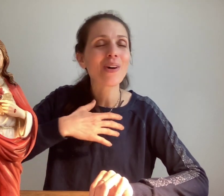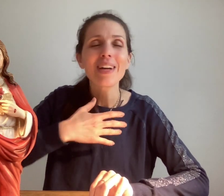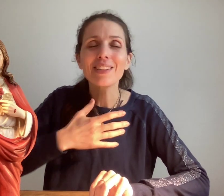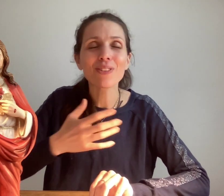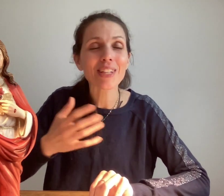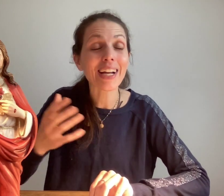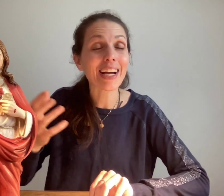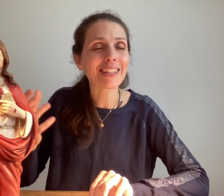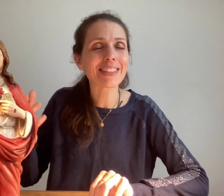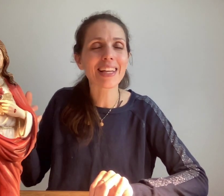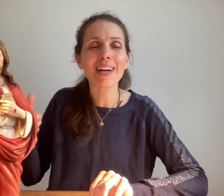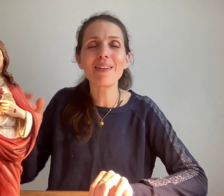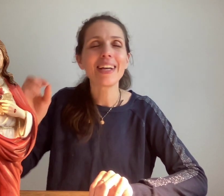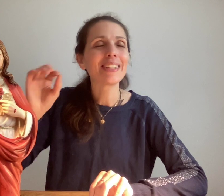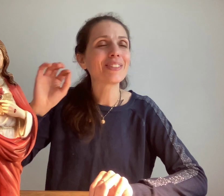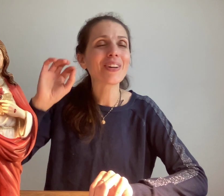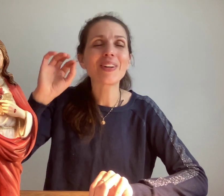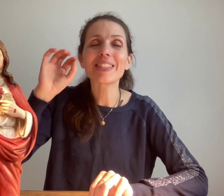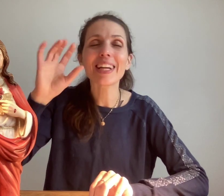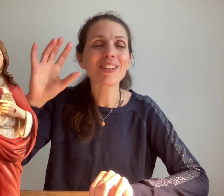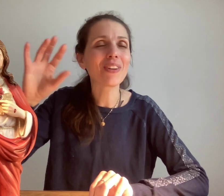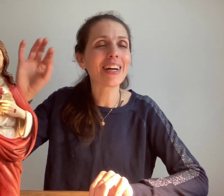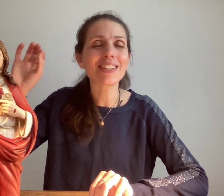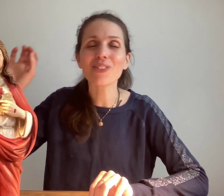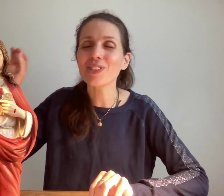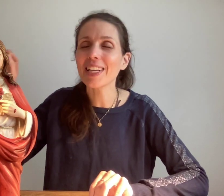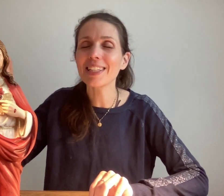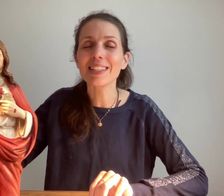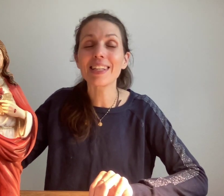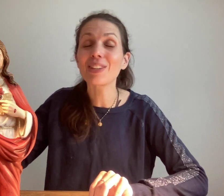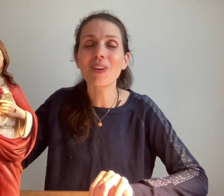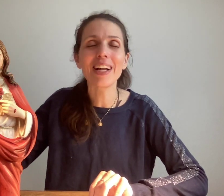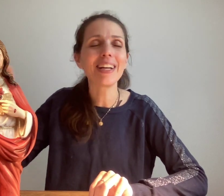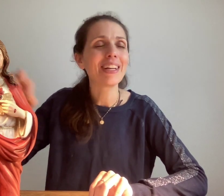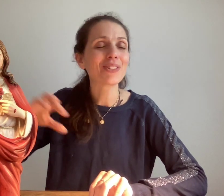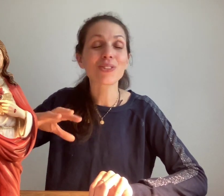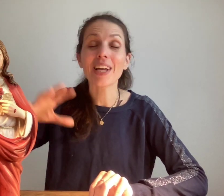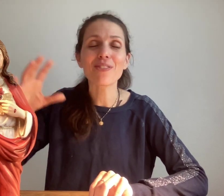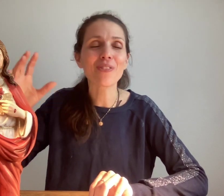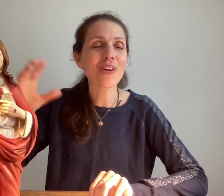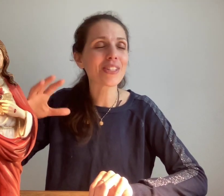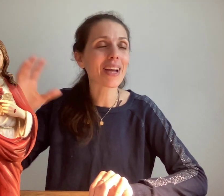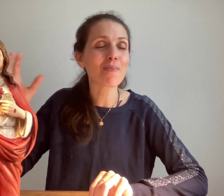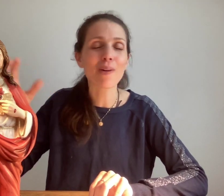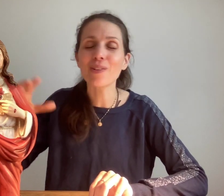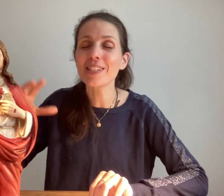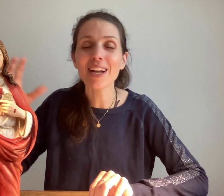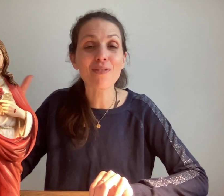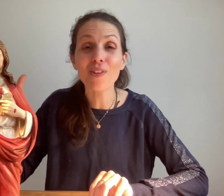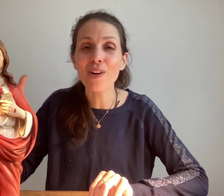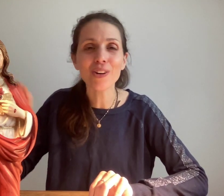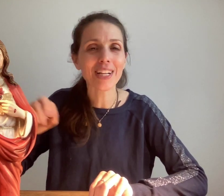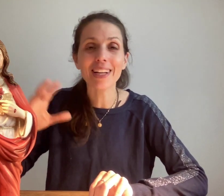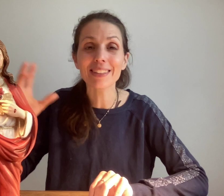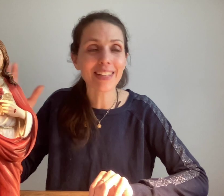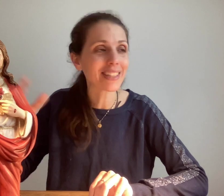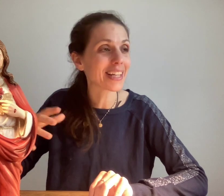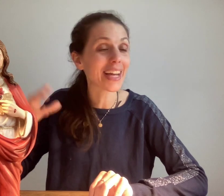dans chaque grain de sable, sur chaque muage, sur chaque étoile, sur chaque feuille, chaque plante, chaque fleur, chaque insecte, chaque